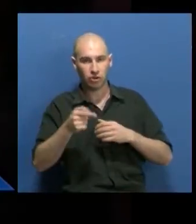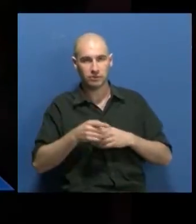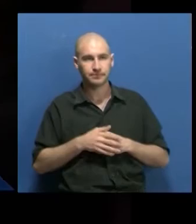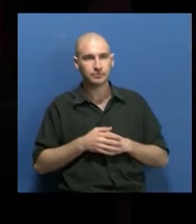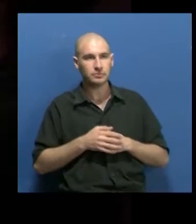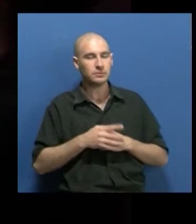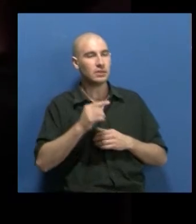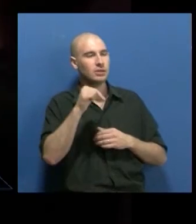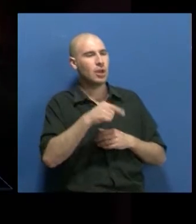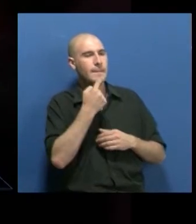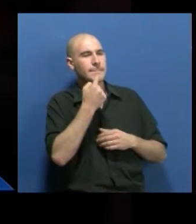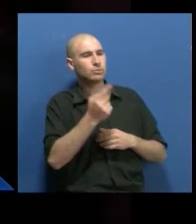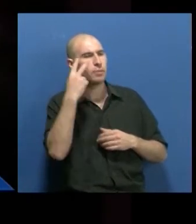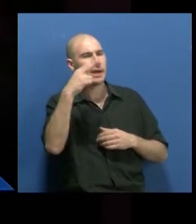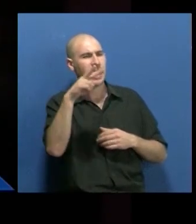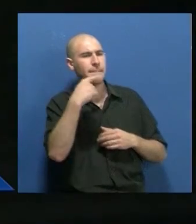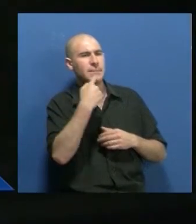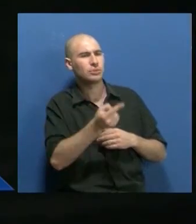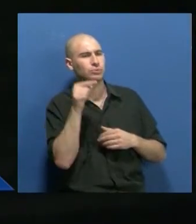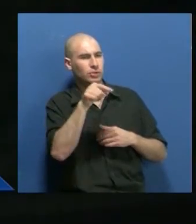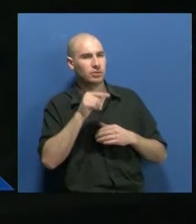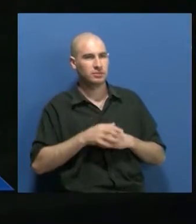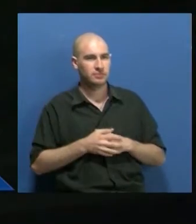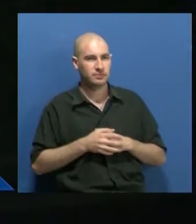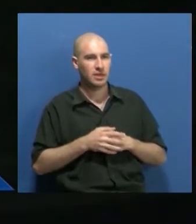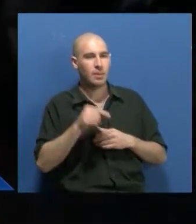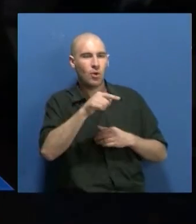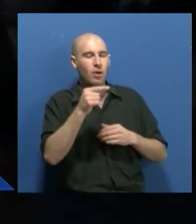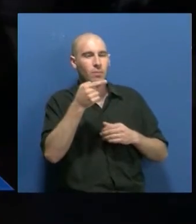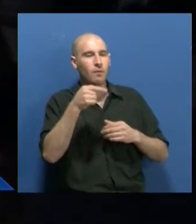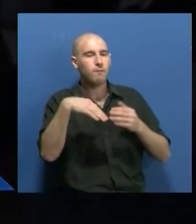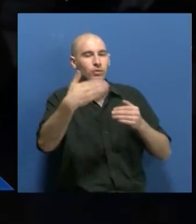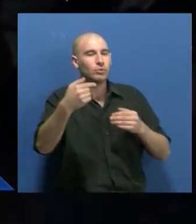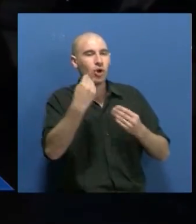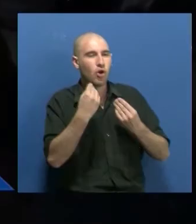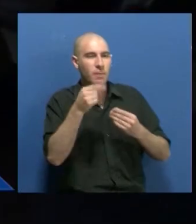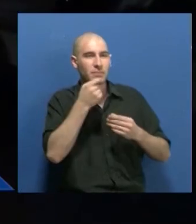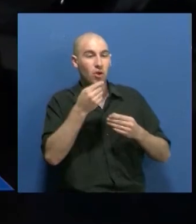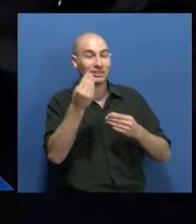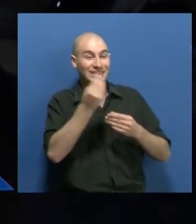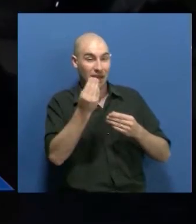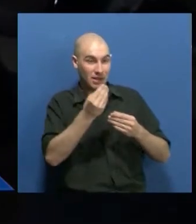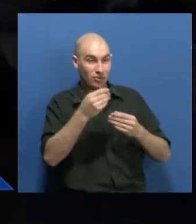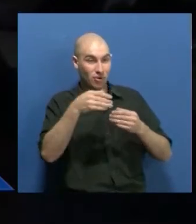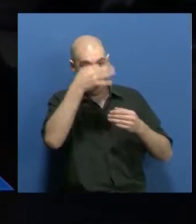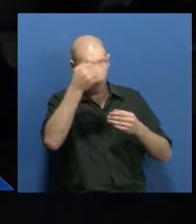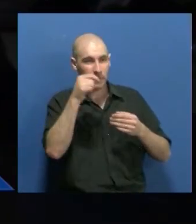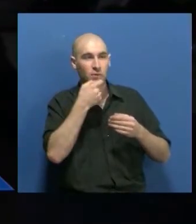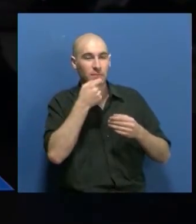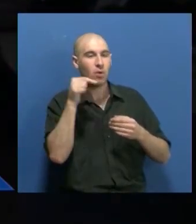Yo le quería preguntar a Mariana qué expectativa tiene y qué espera luego de la obra del sábado de que si ella espera que también